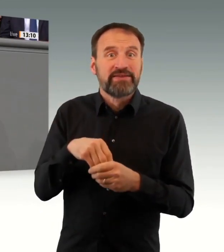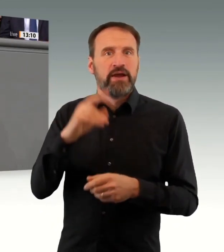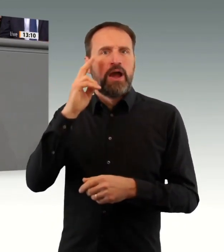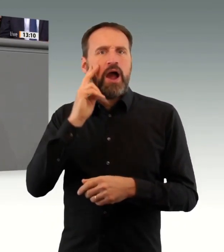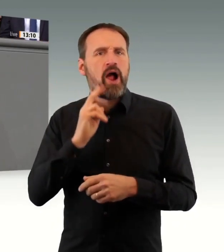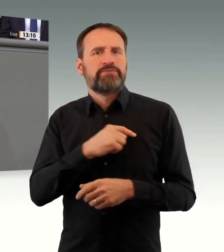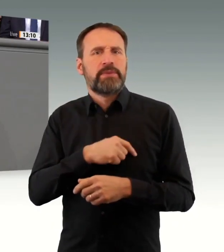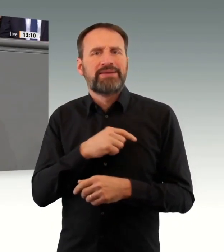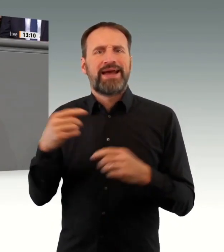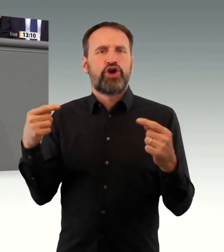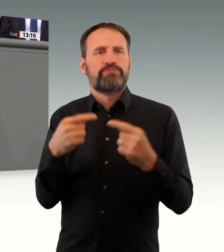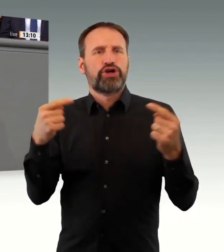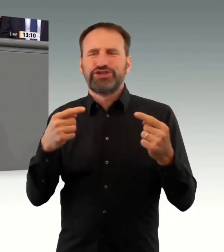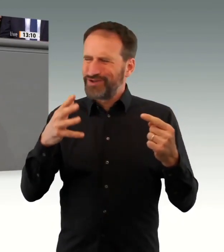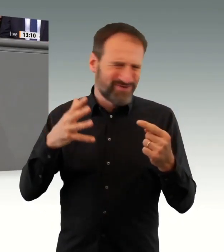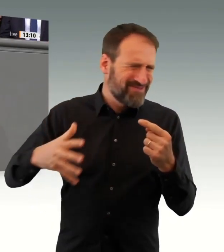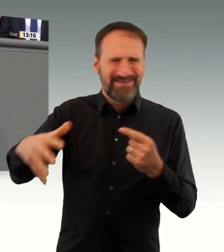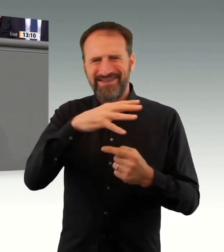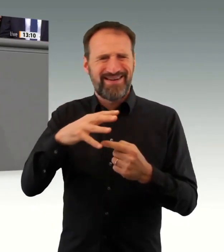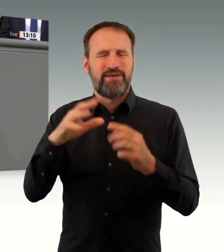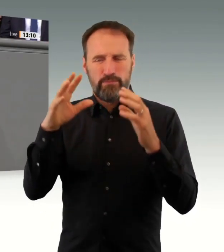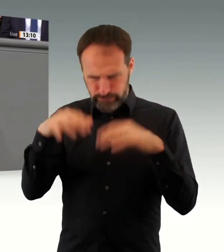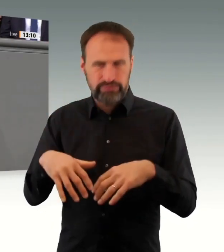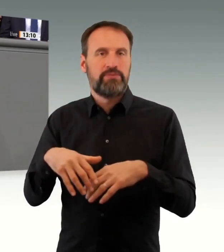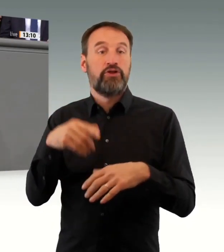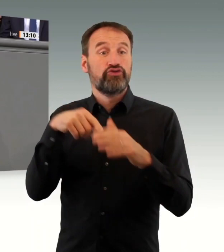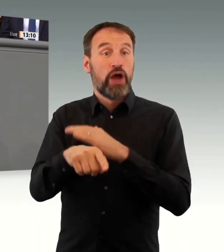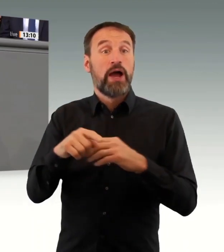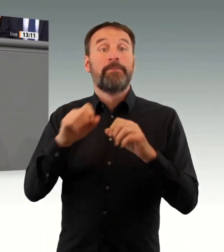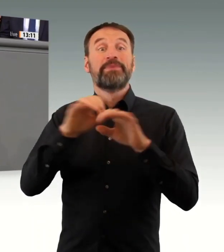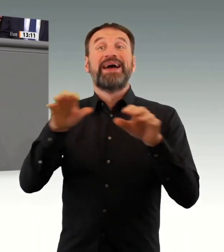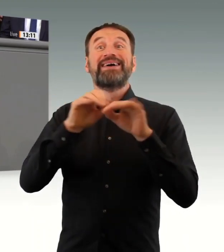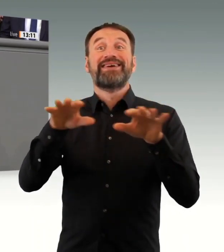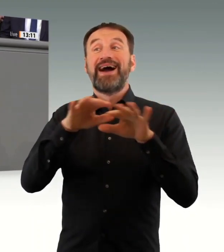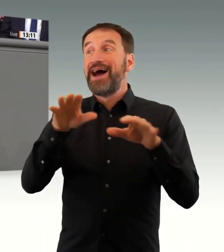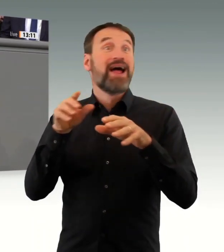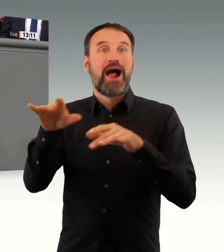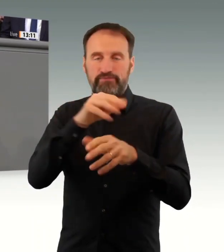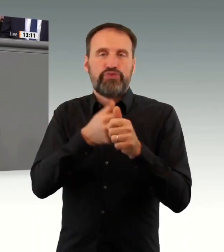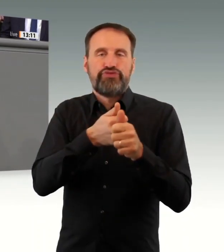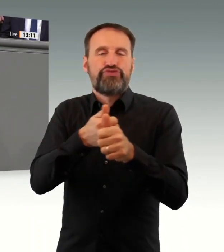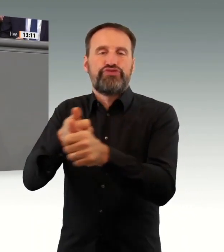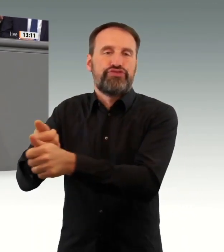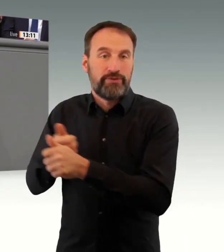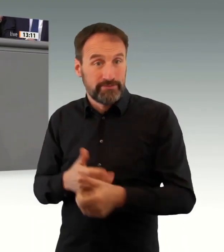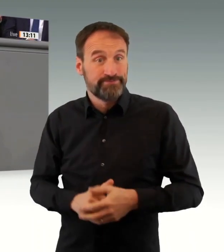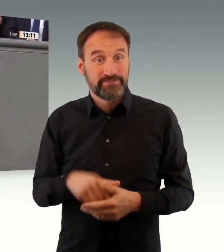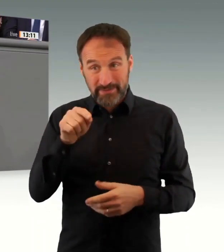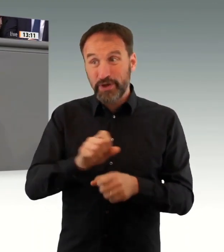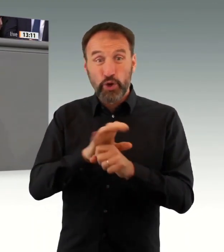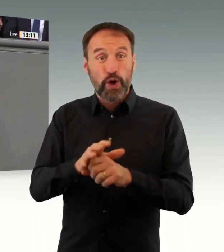schädlicher sein darf als die Krankheit selbst. Dieses Prinzip haben Sie jedoch von Anfang an missachtet.